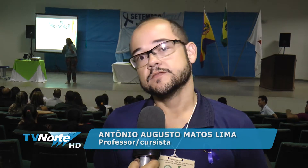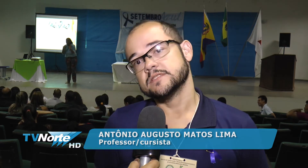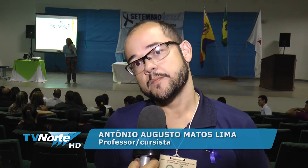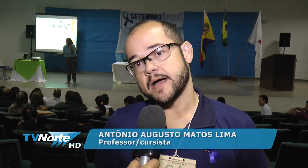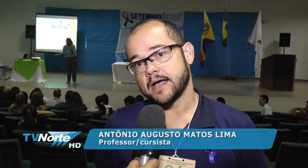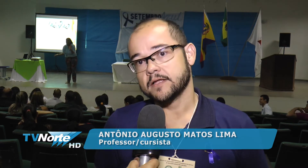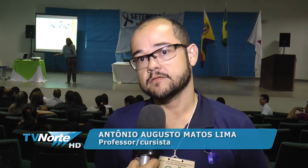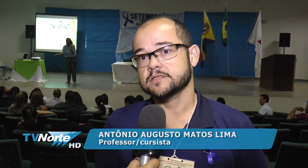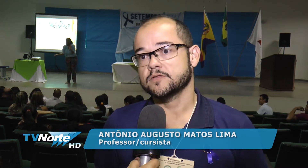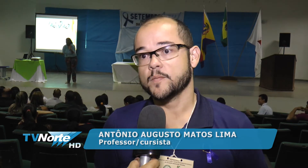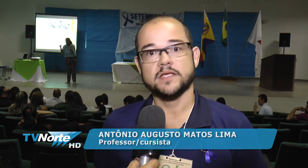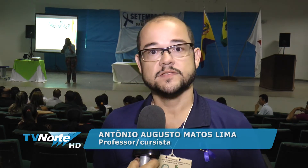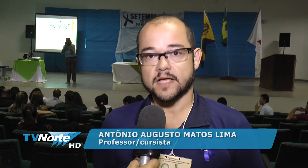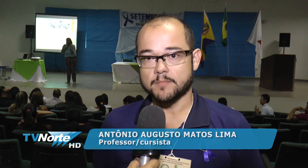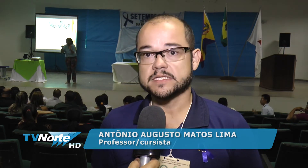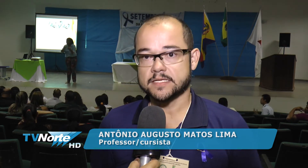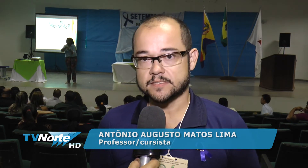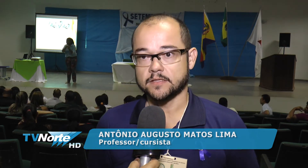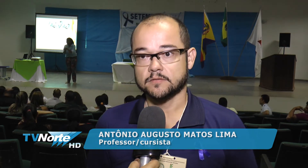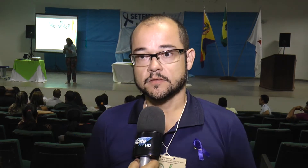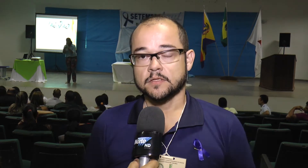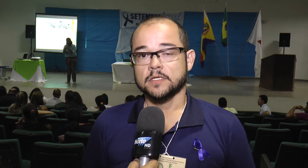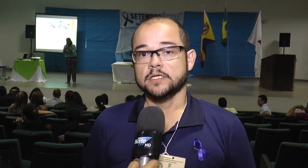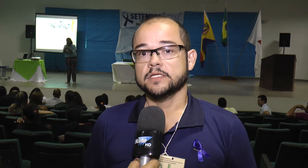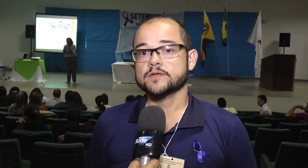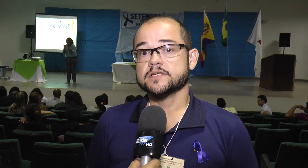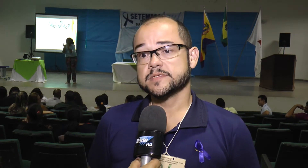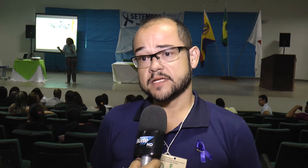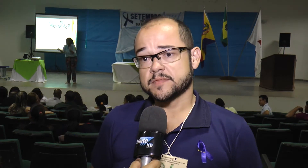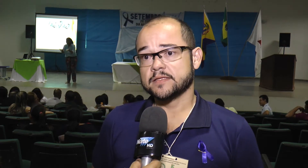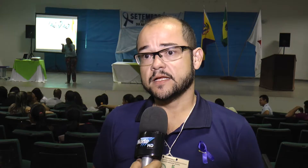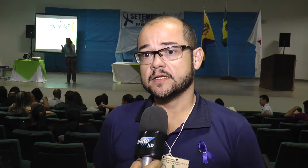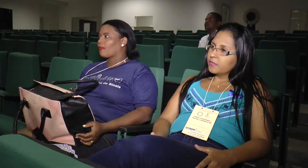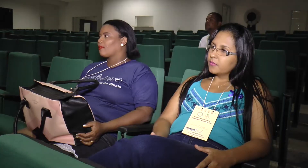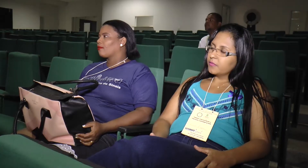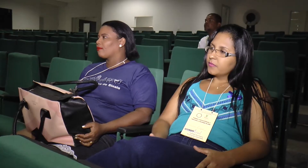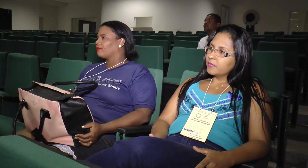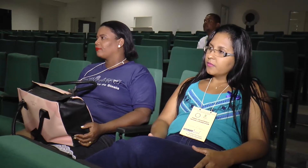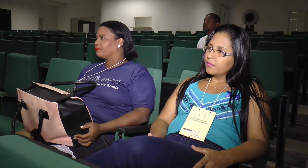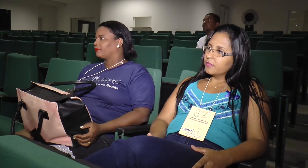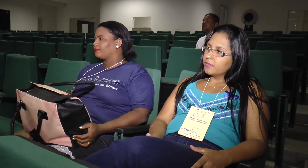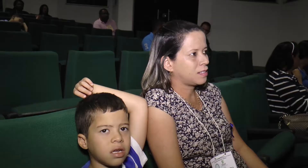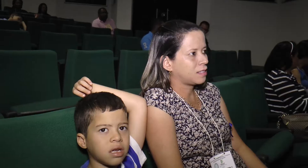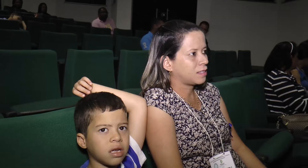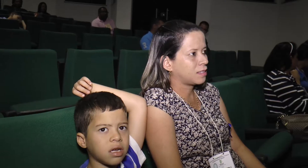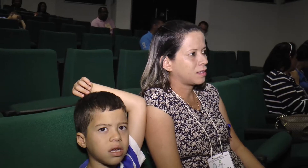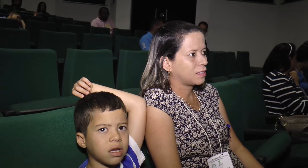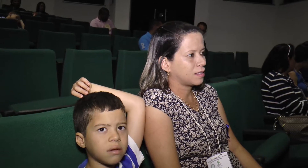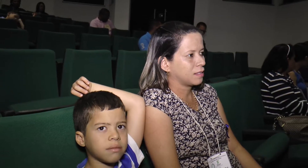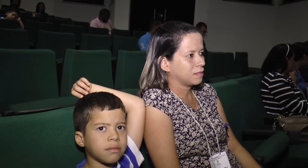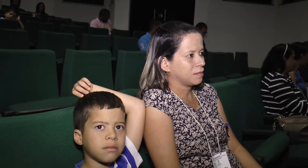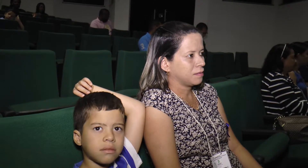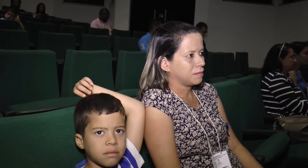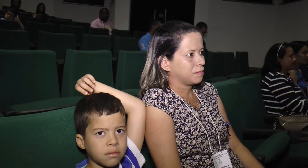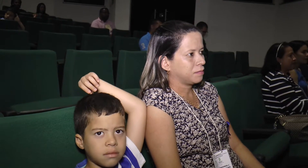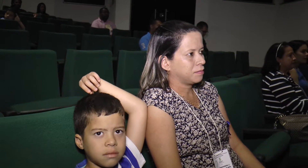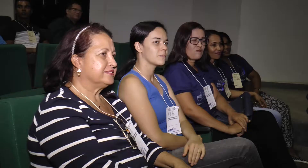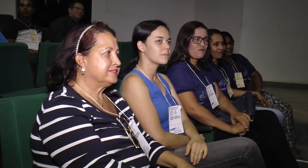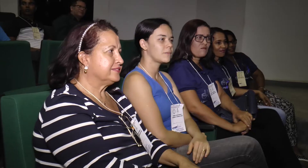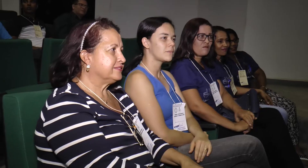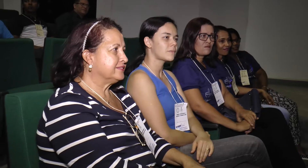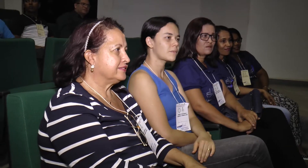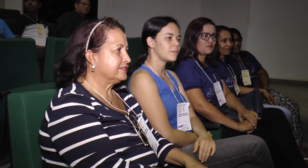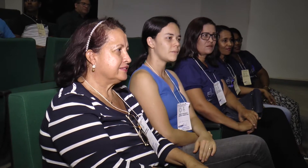Se você para, você adormece, você acaba esquecendo Então a gente sempre está treinando Para interagir, para a gente poder